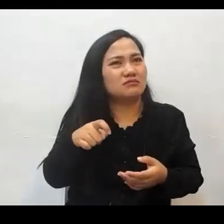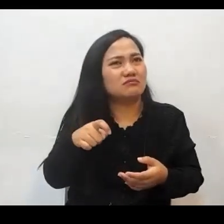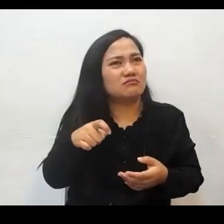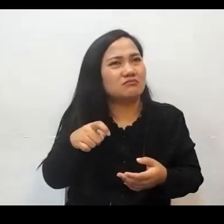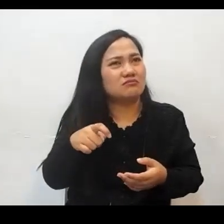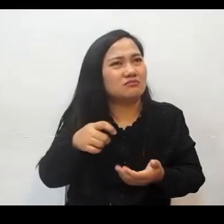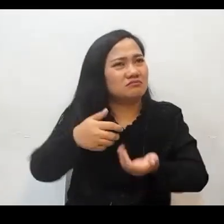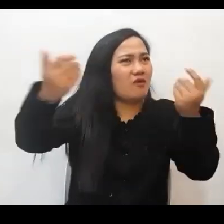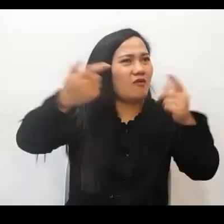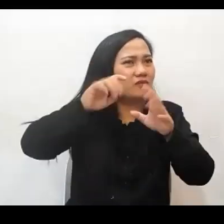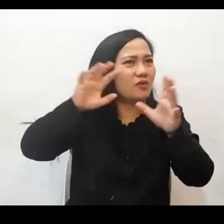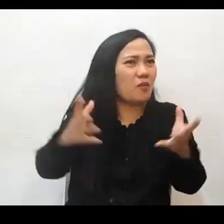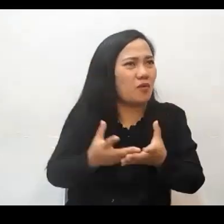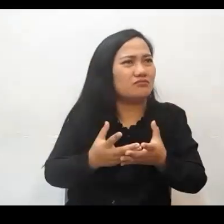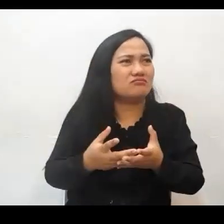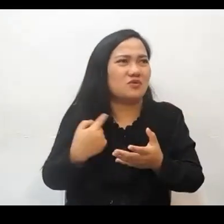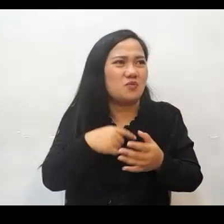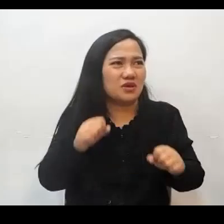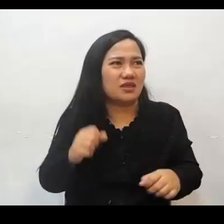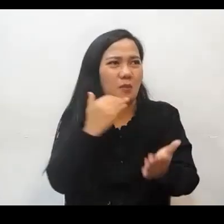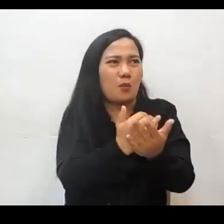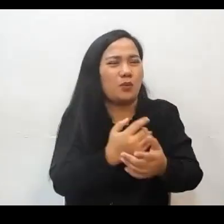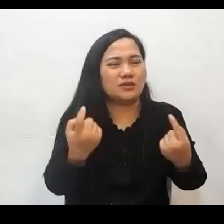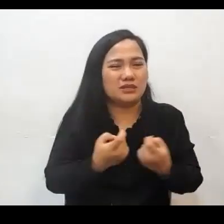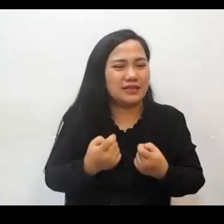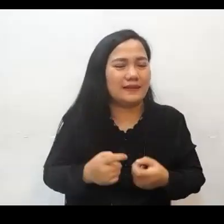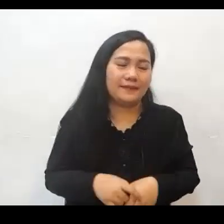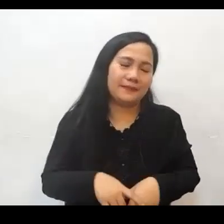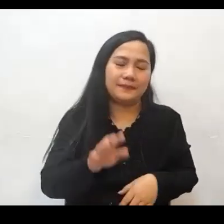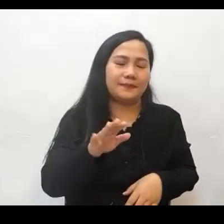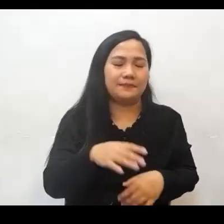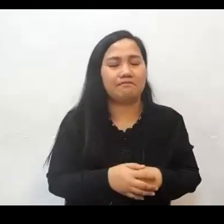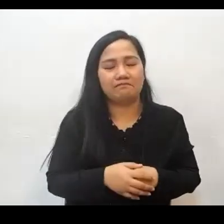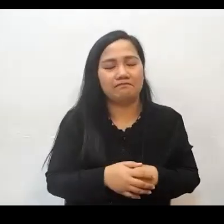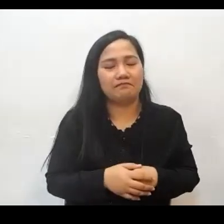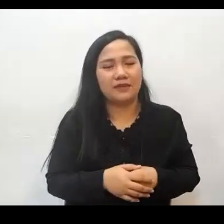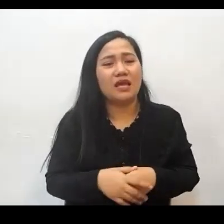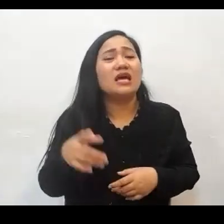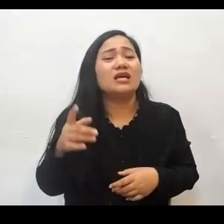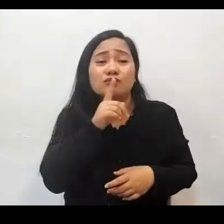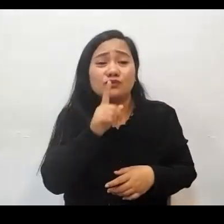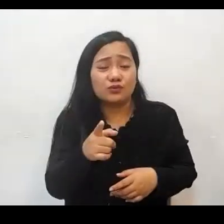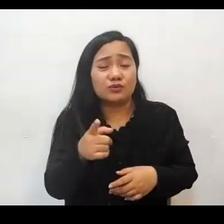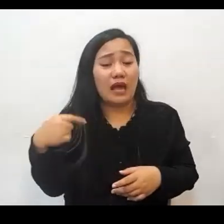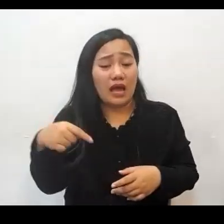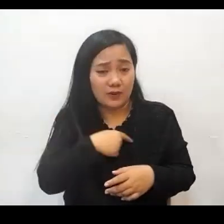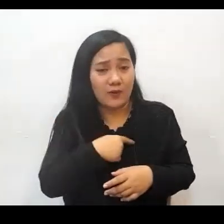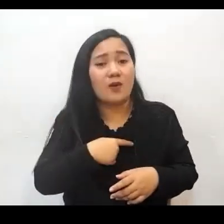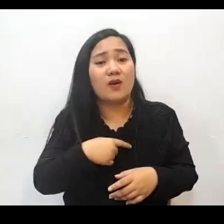from the worldly things. Kaya tayo po ay nabubuhay dito sa sanlibutan, ngunit tayo po ay hiwalay sa mga makasanlibutang bagay.